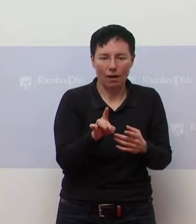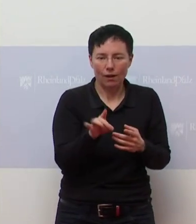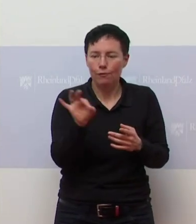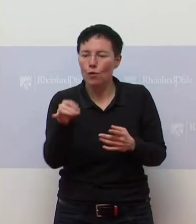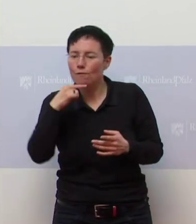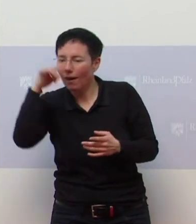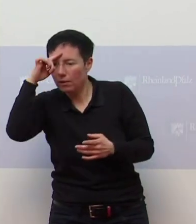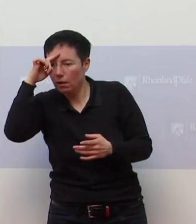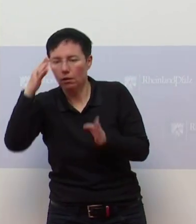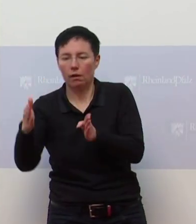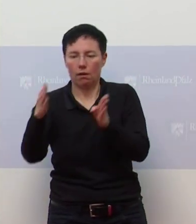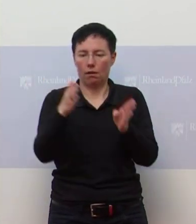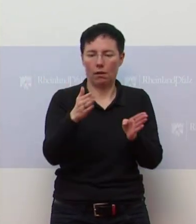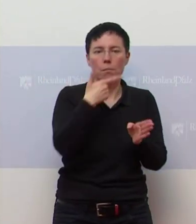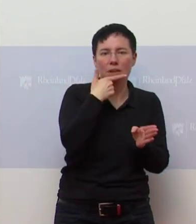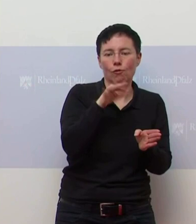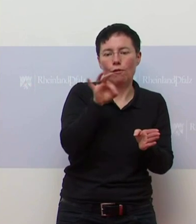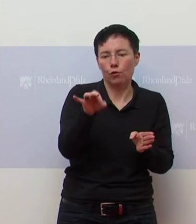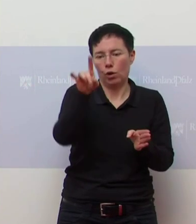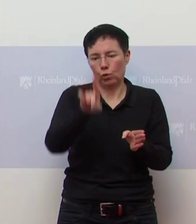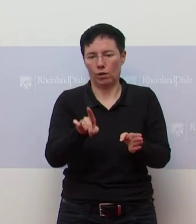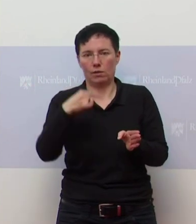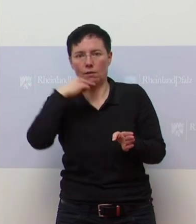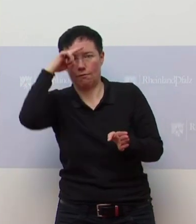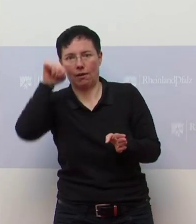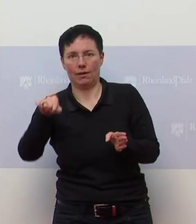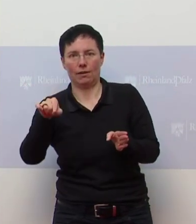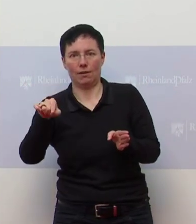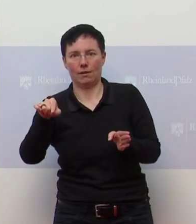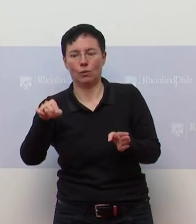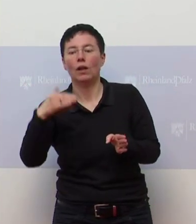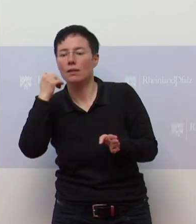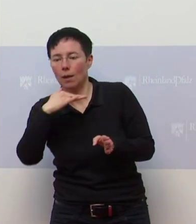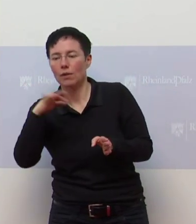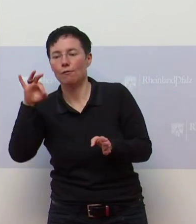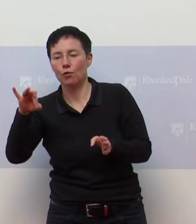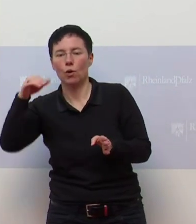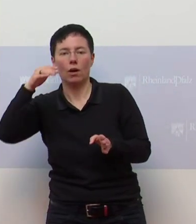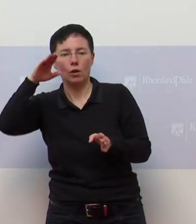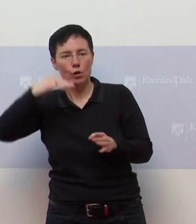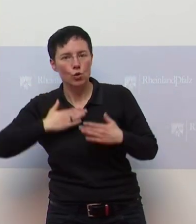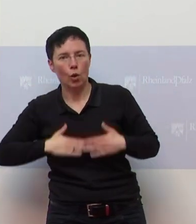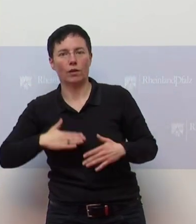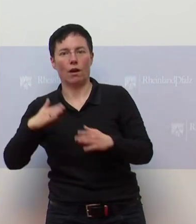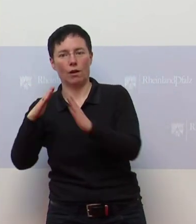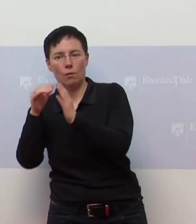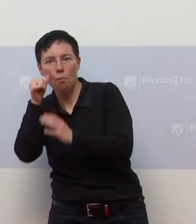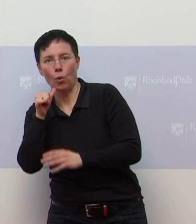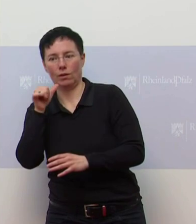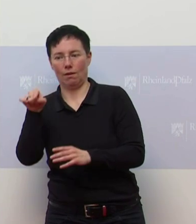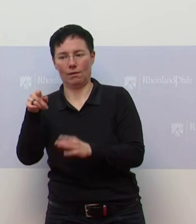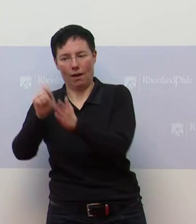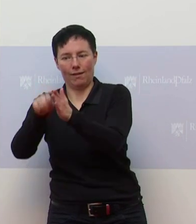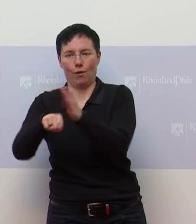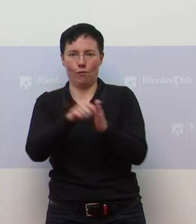Mittwoch für den Donnerstag und Freitag statt und am Samstag dann für den Sonntag und den Montag. Ja, also das halte ich jetzt, ich finde es